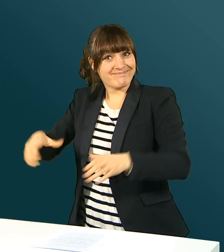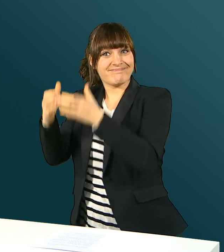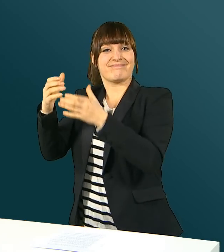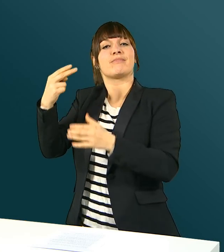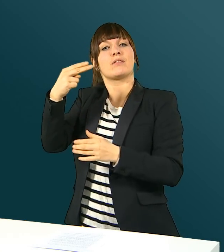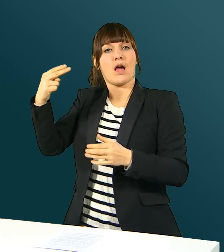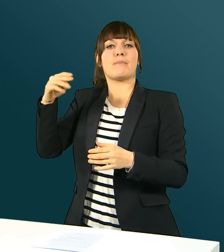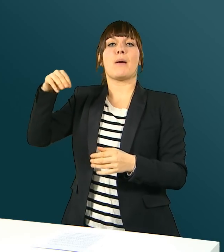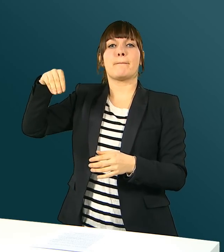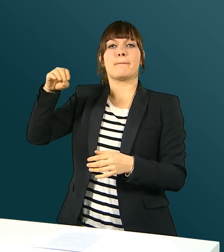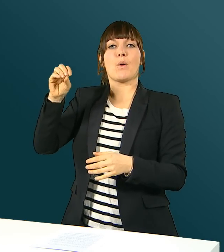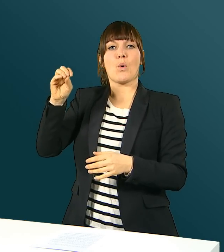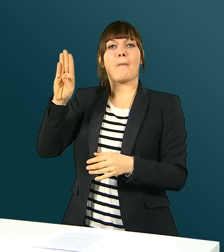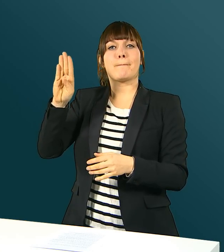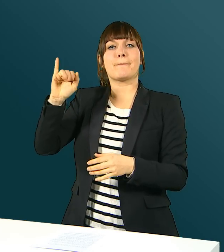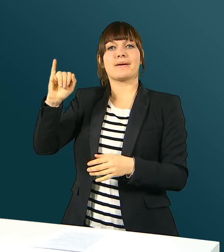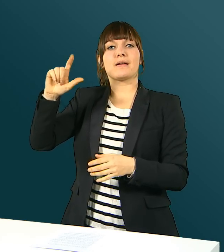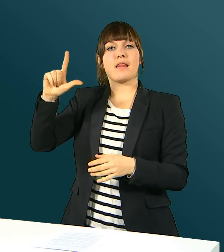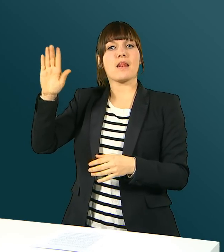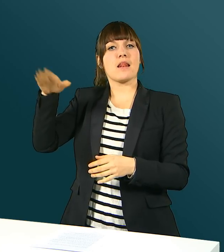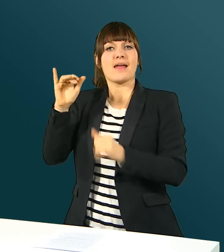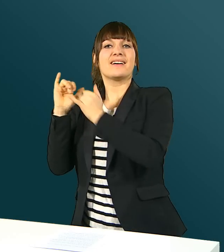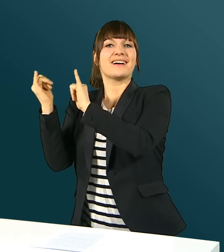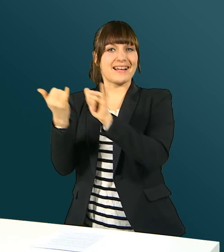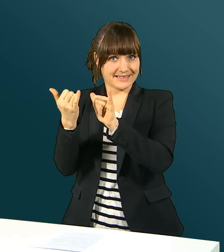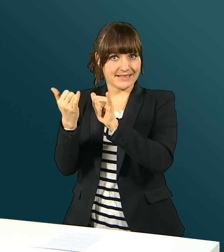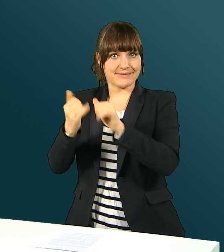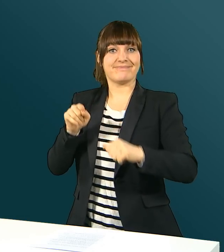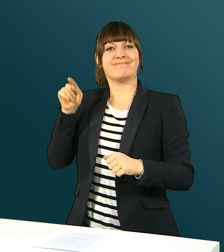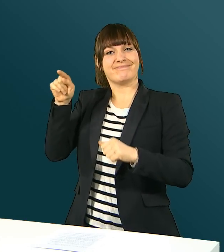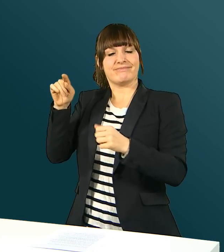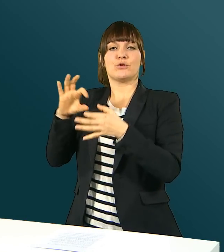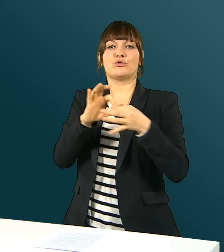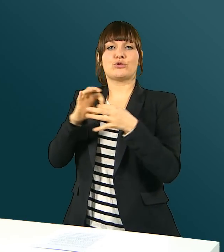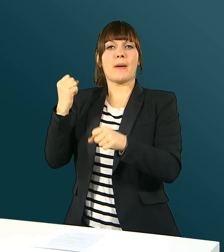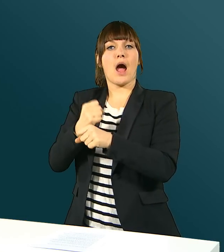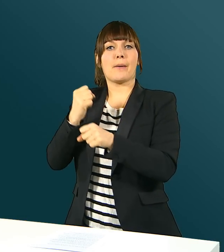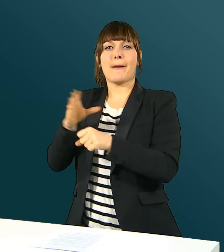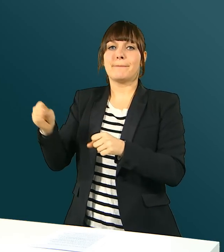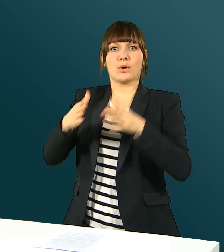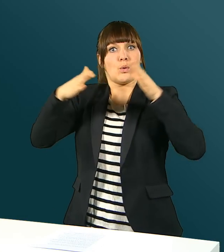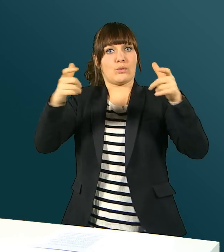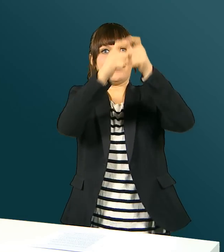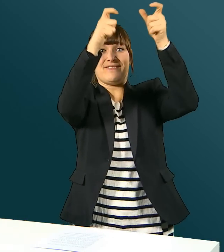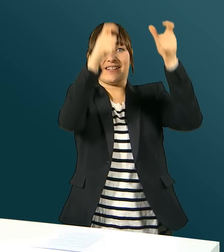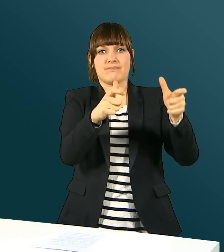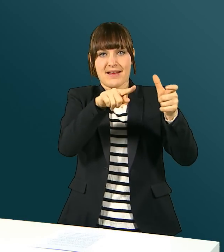Das neu gegründete Reisebüro Mobilreisen arbeitet mit dem grossen Reiseanbieter